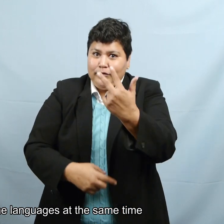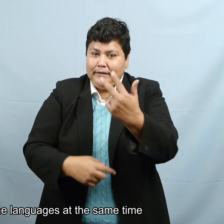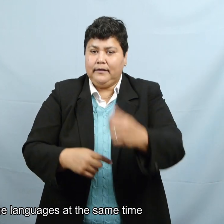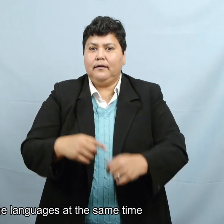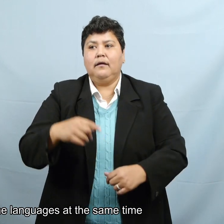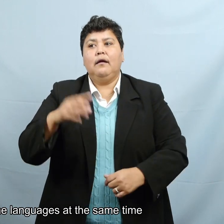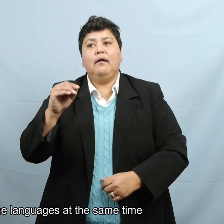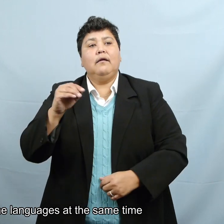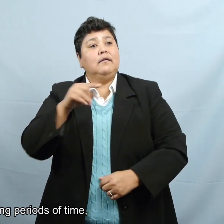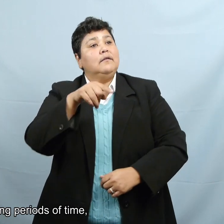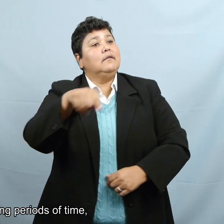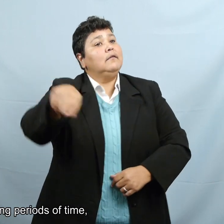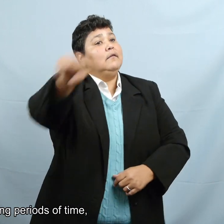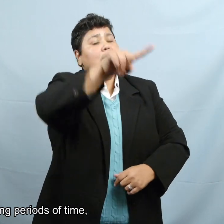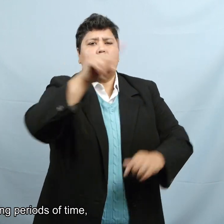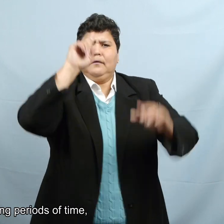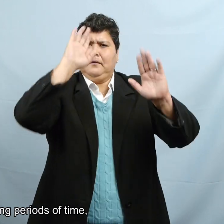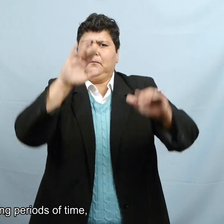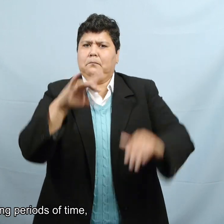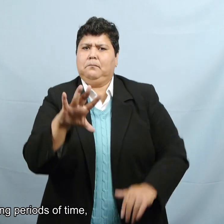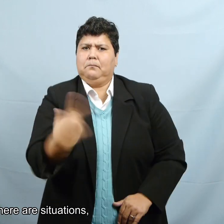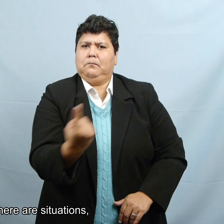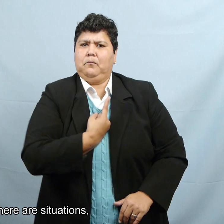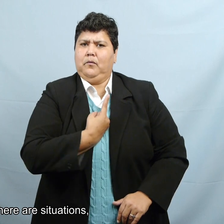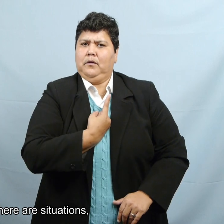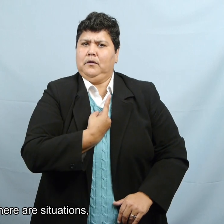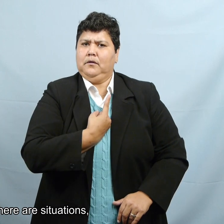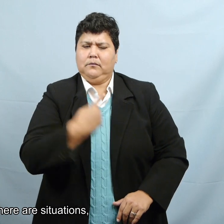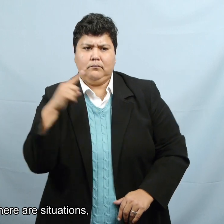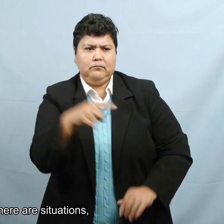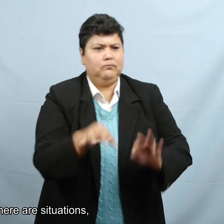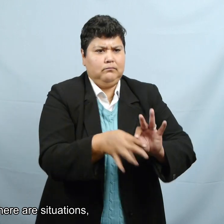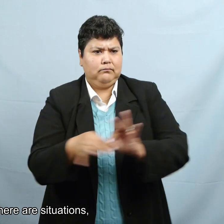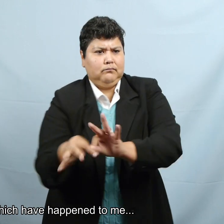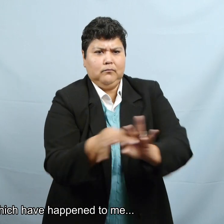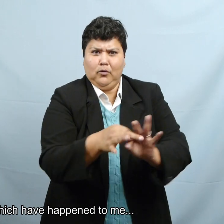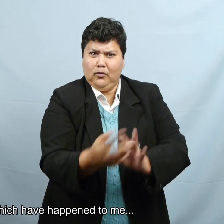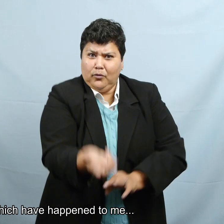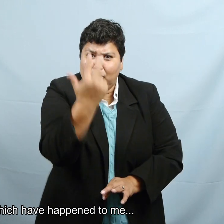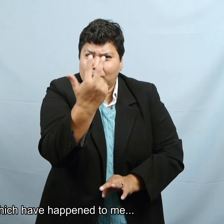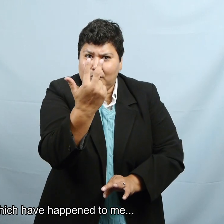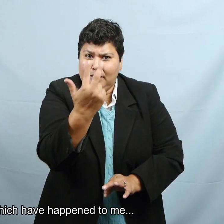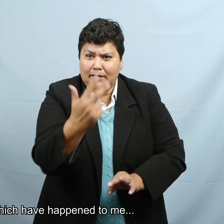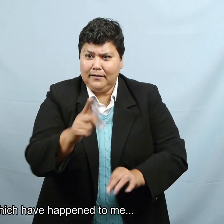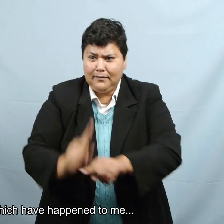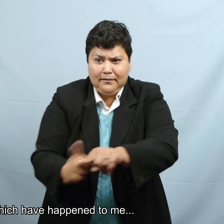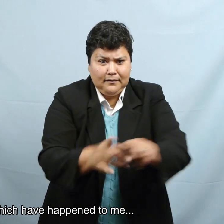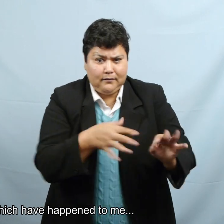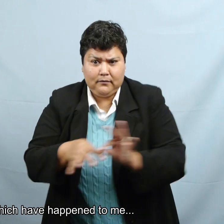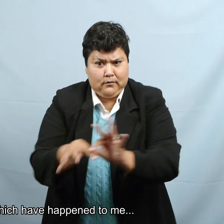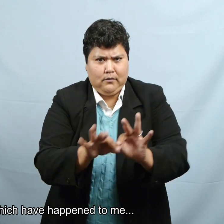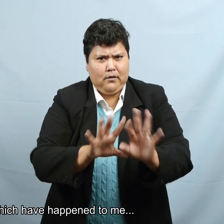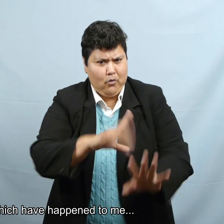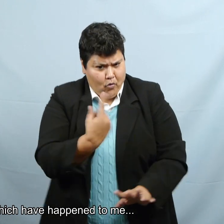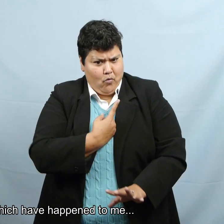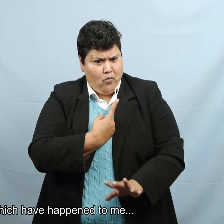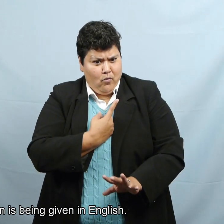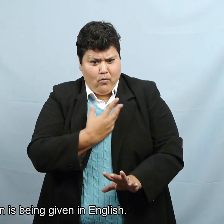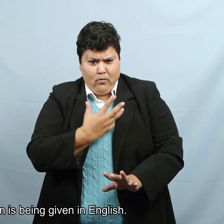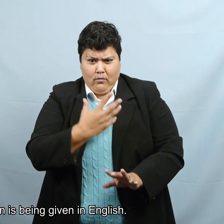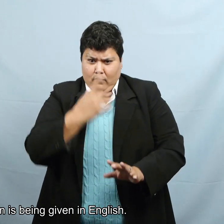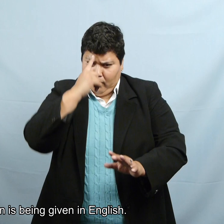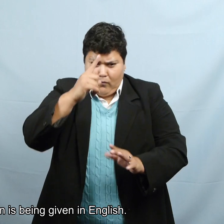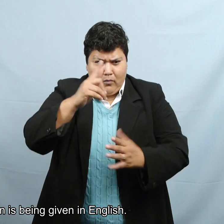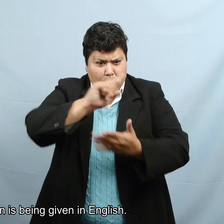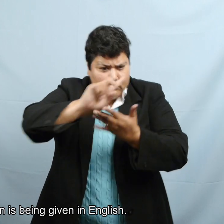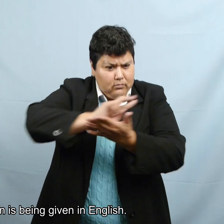todos los lenguajes al mismo tiempo por periodos largos. Y hay situaciones, por ejemplo, en que me ha pasado que se está dando